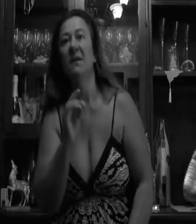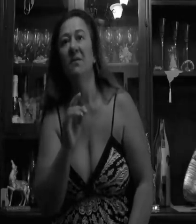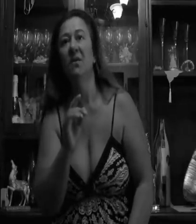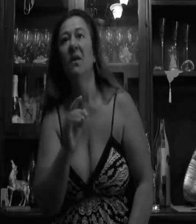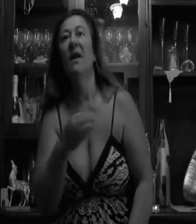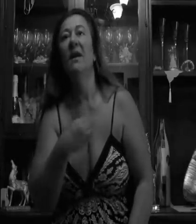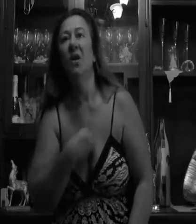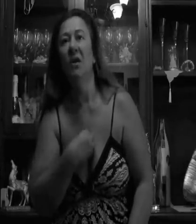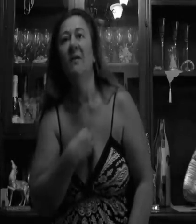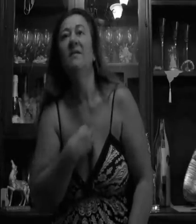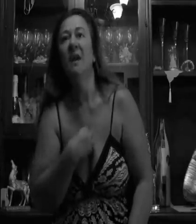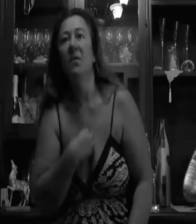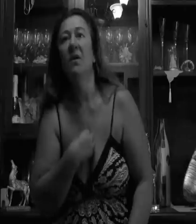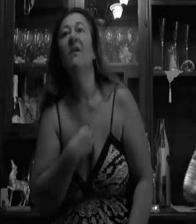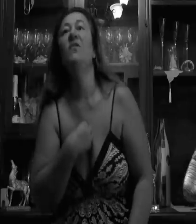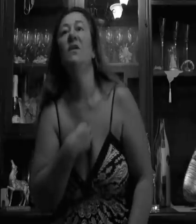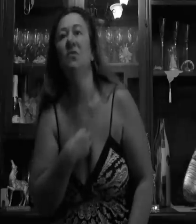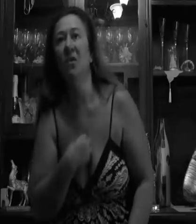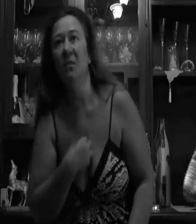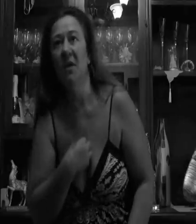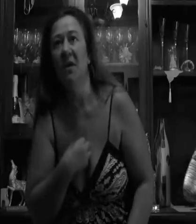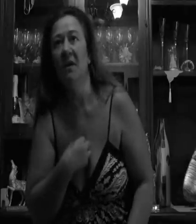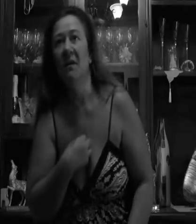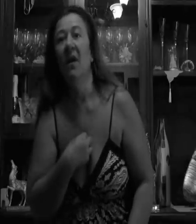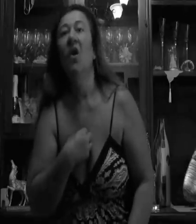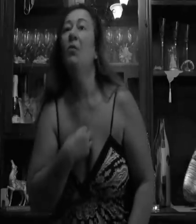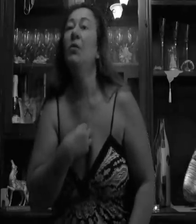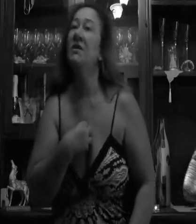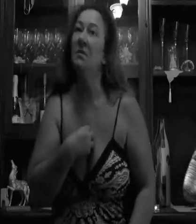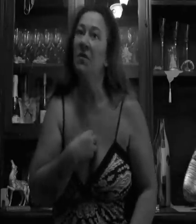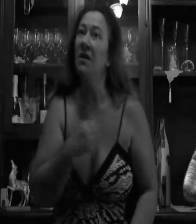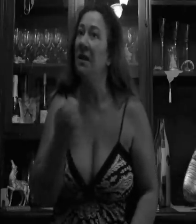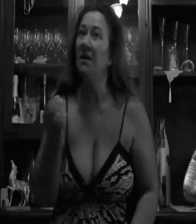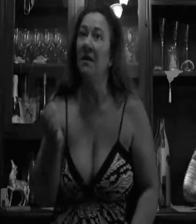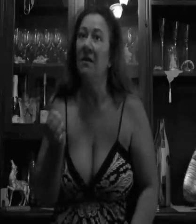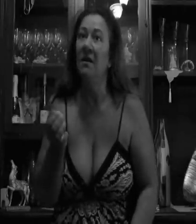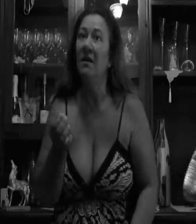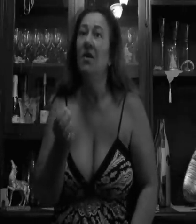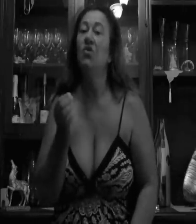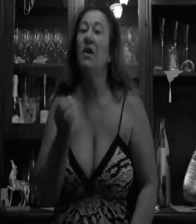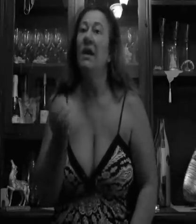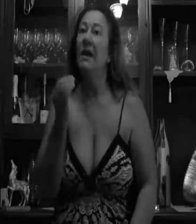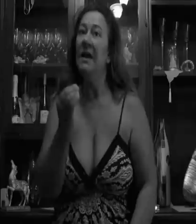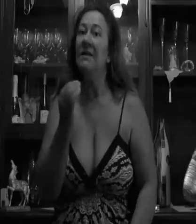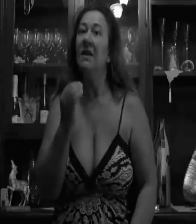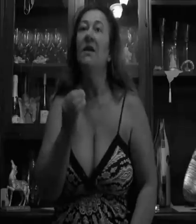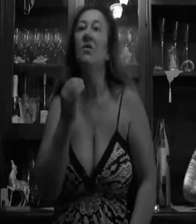ministro e noi chi siamo? i figli di un minore, oppure siamo i figli di Enel, cioè lì in